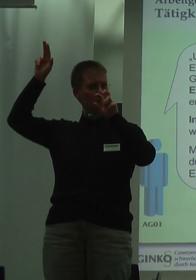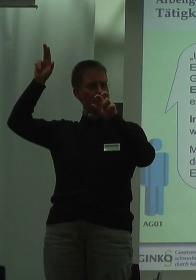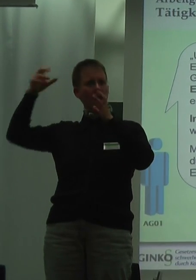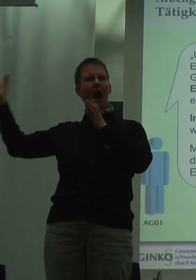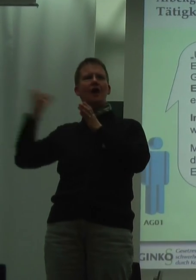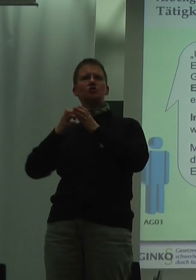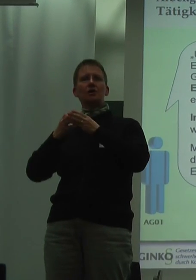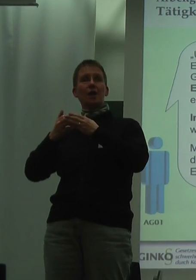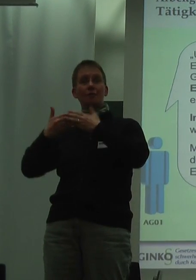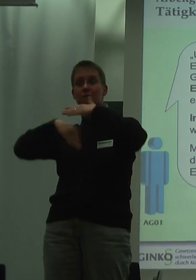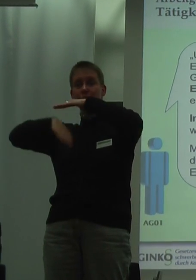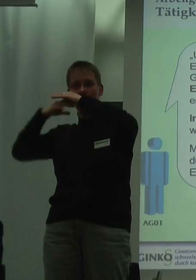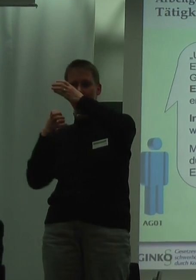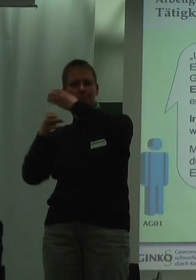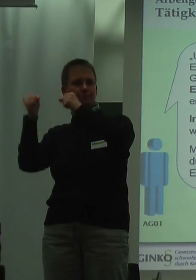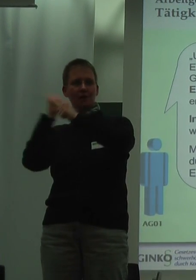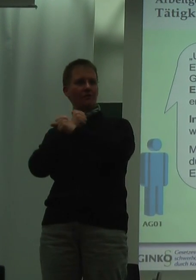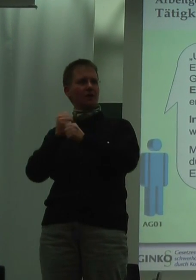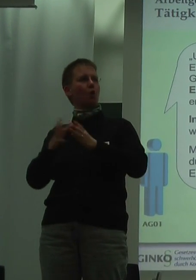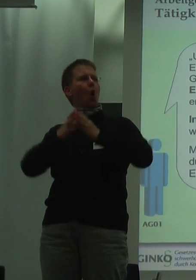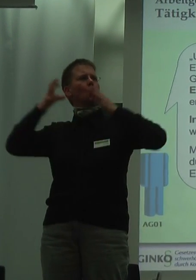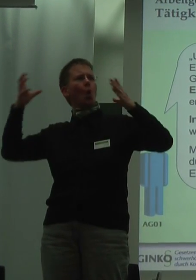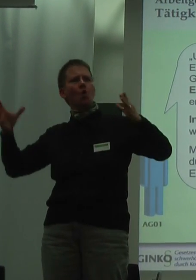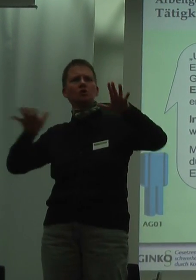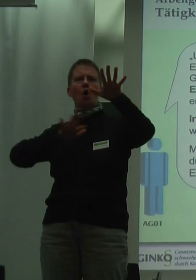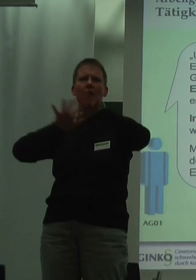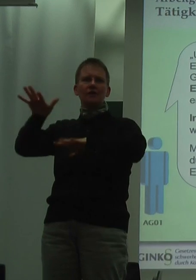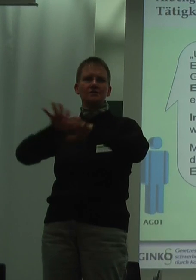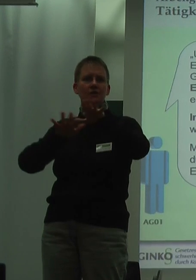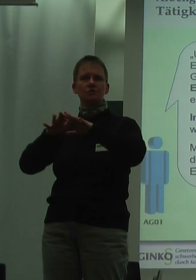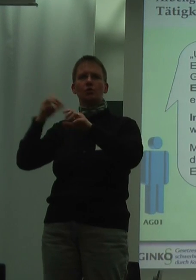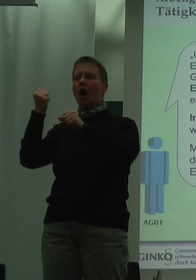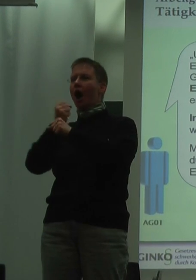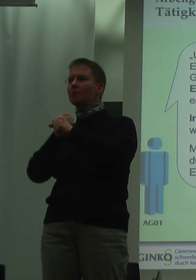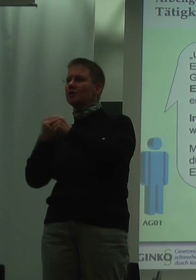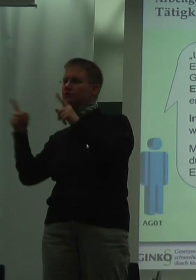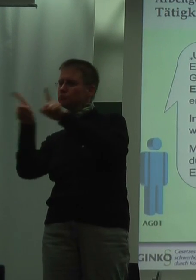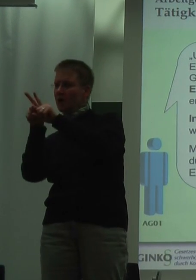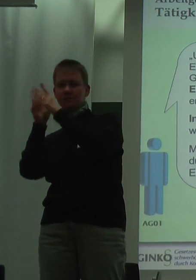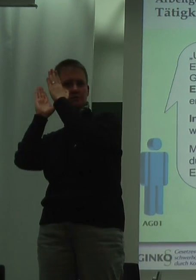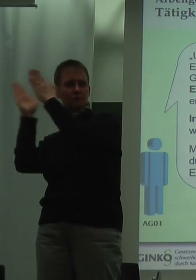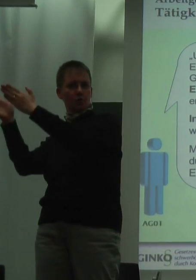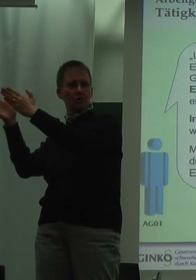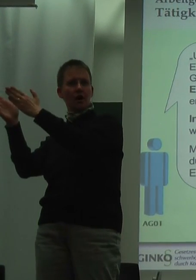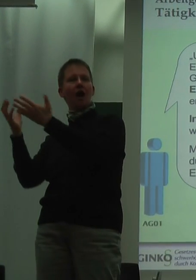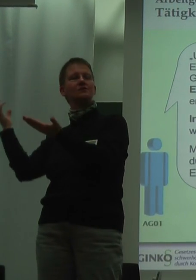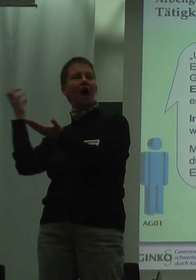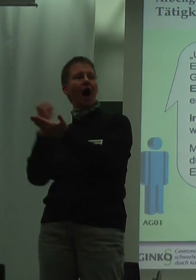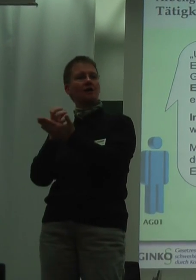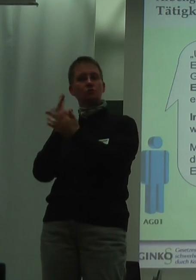einsetzbar. Aber wir können aufgrund unserer Größe und Organisation einen Arbeitszuschnitt finden, bei dem sein Einsatz unter Berücksichtigung